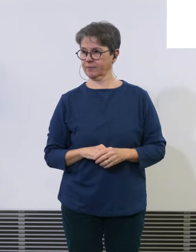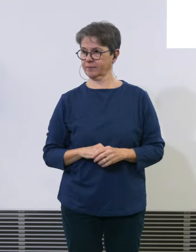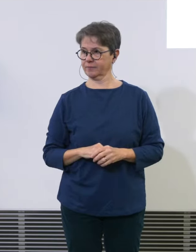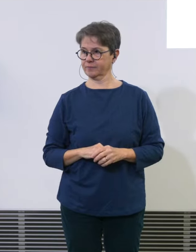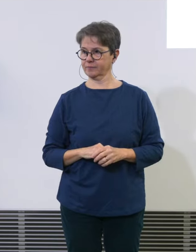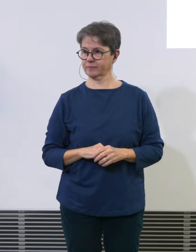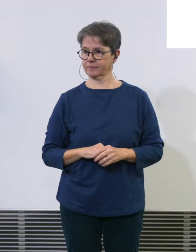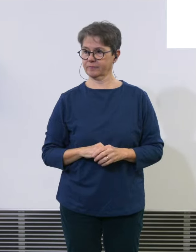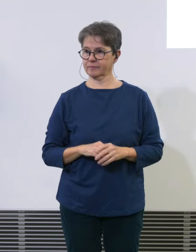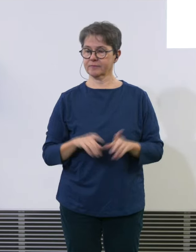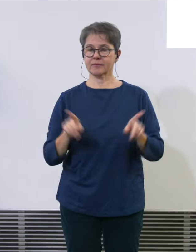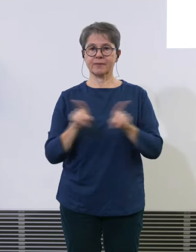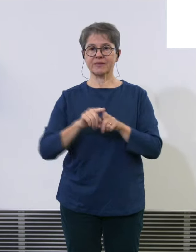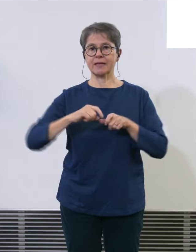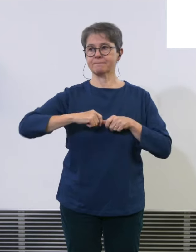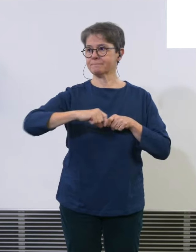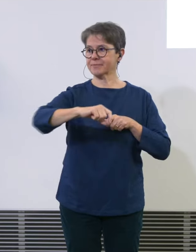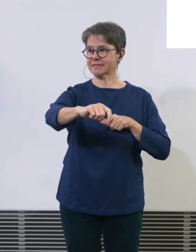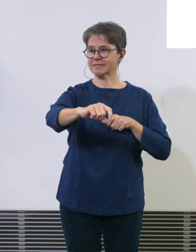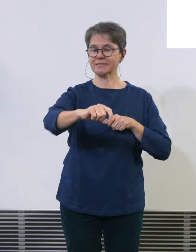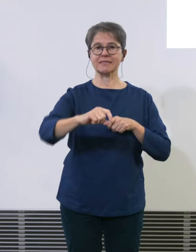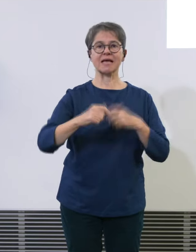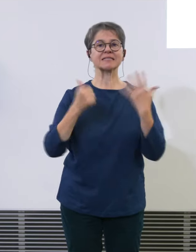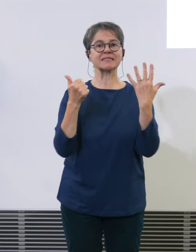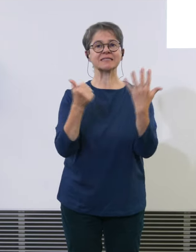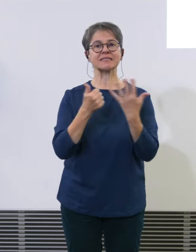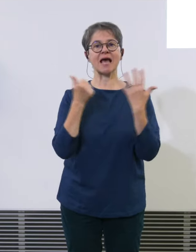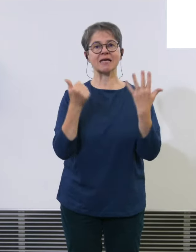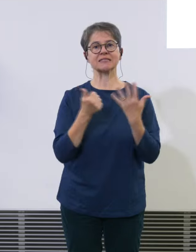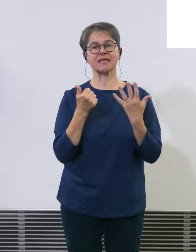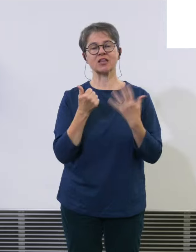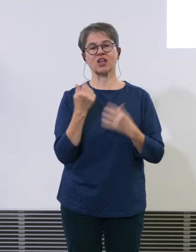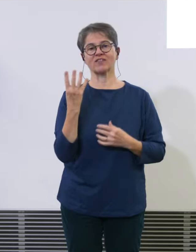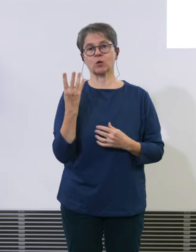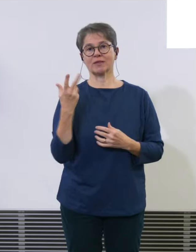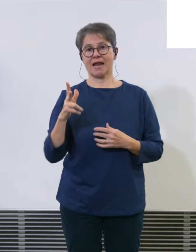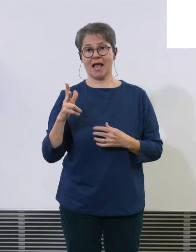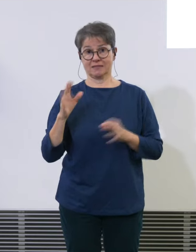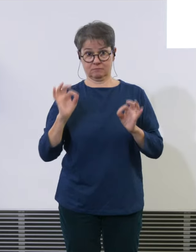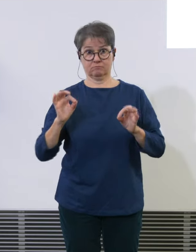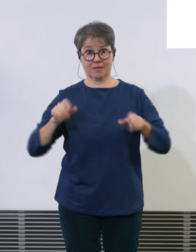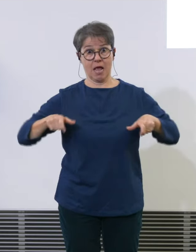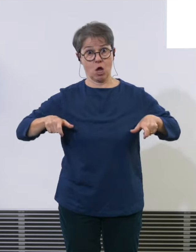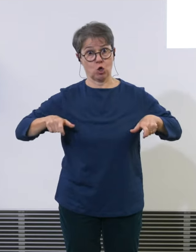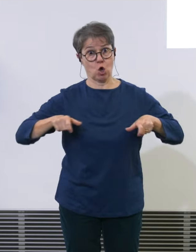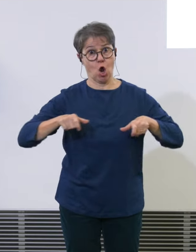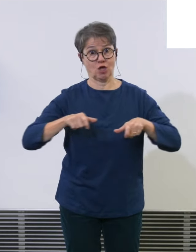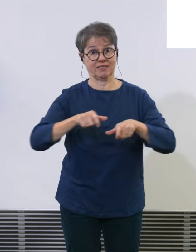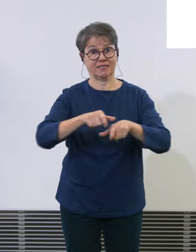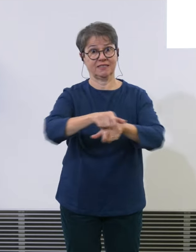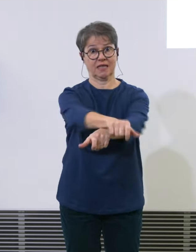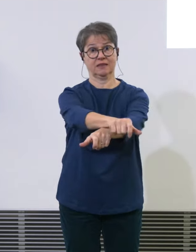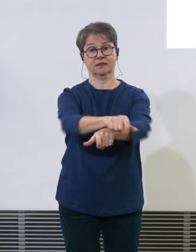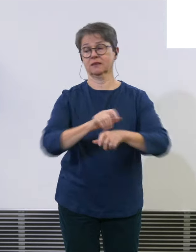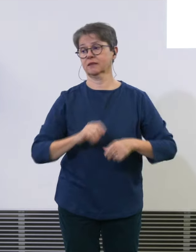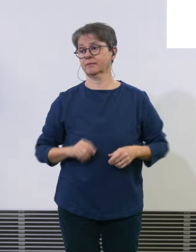Piste 16, 34 kreizt. Und dieser Punkt E ist